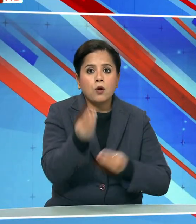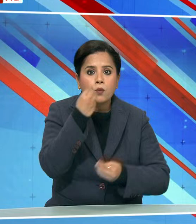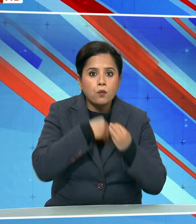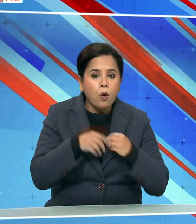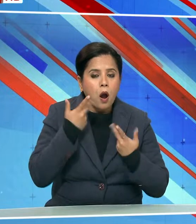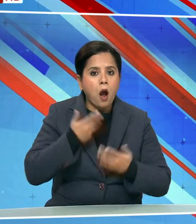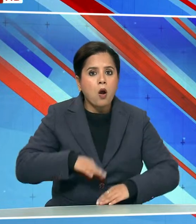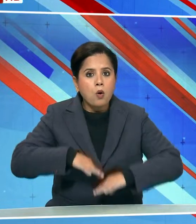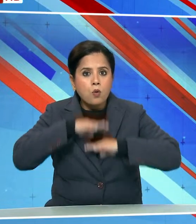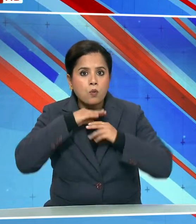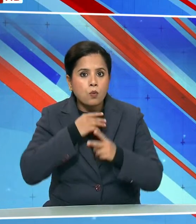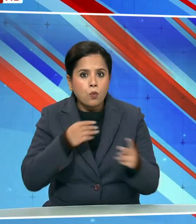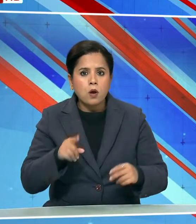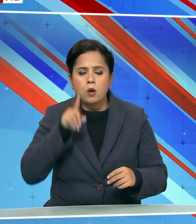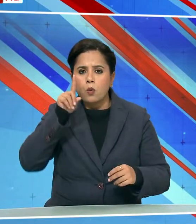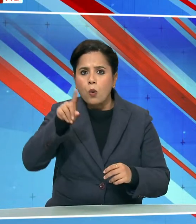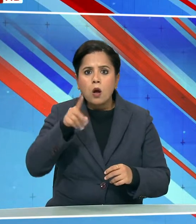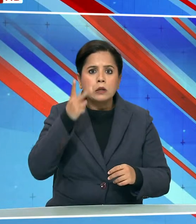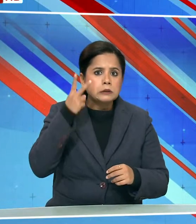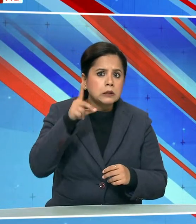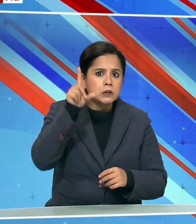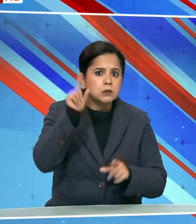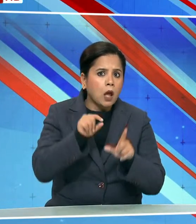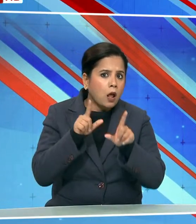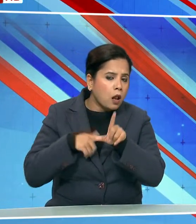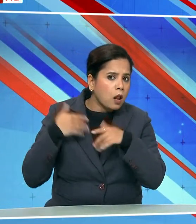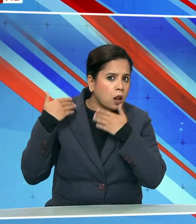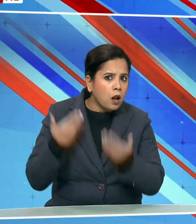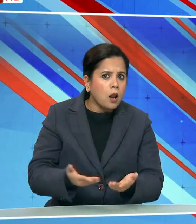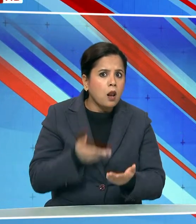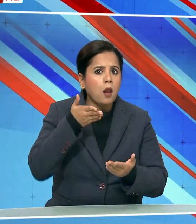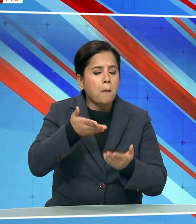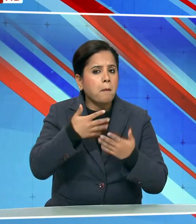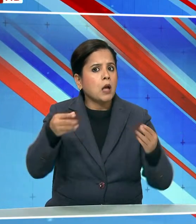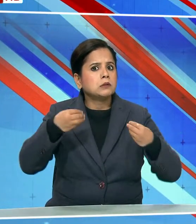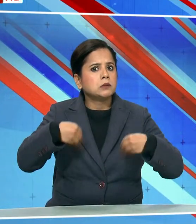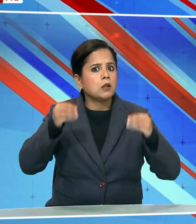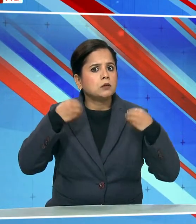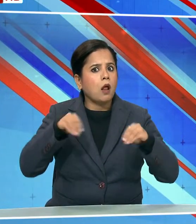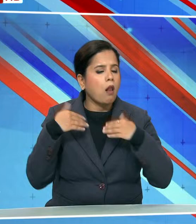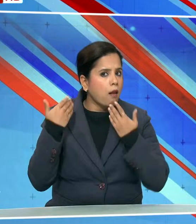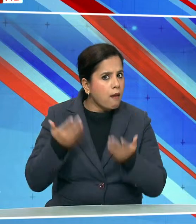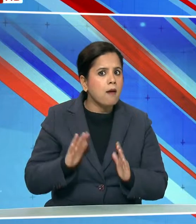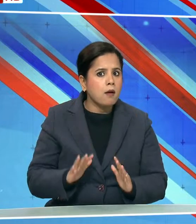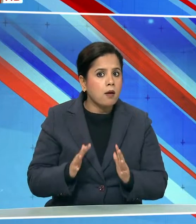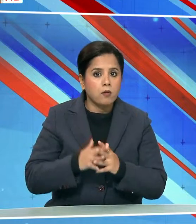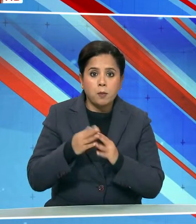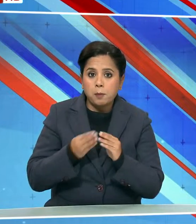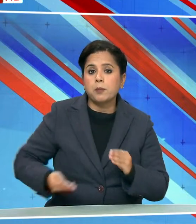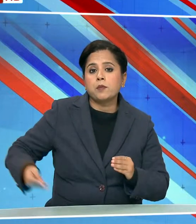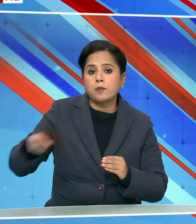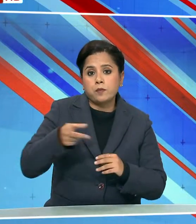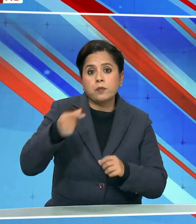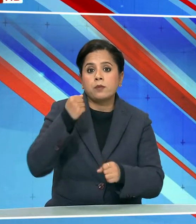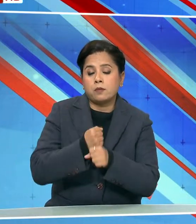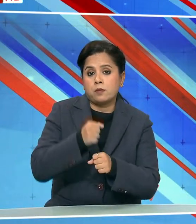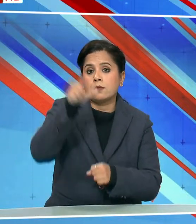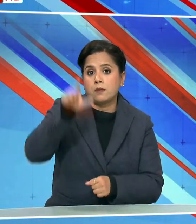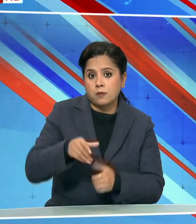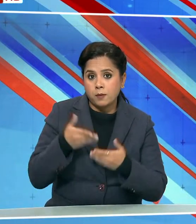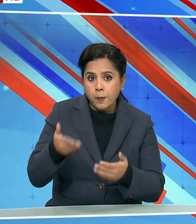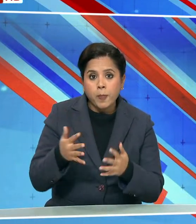आपूर्ती एक दशक से अधिक समय तक खुले बाजार में बेची गई थी। पश्यम बंगाल के राजिपाल ने